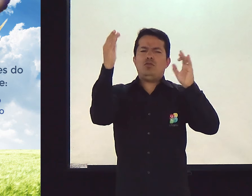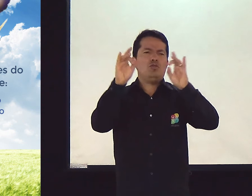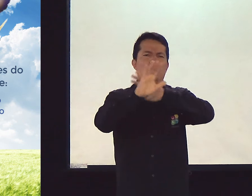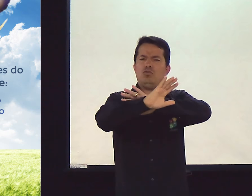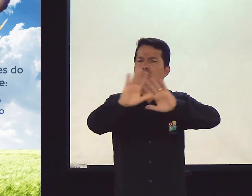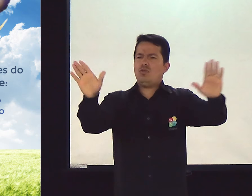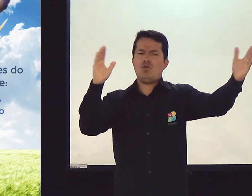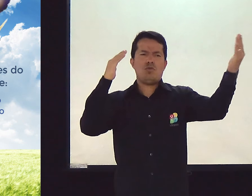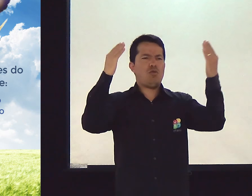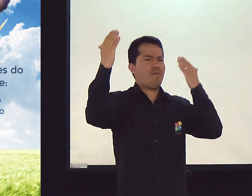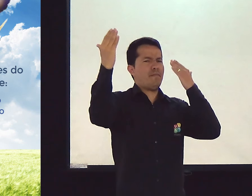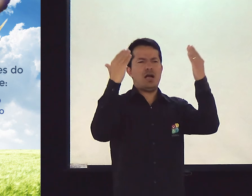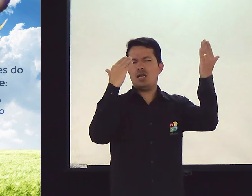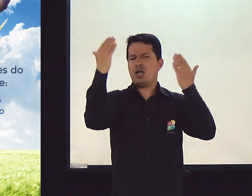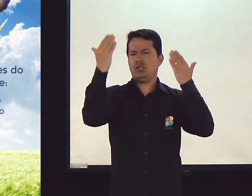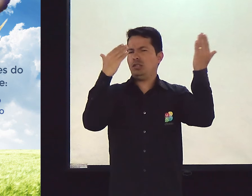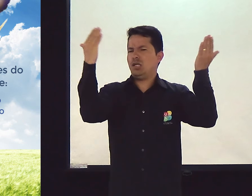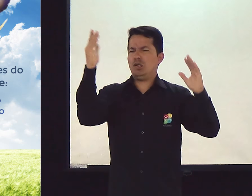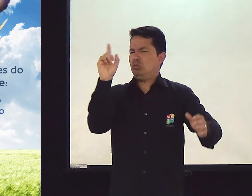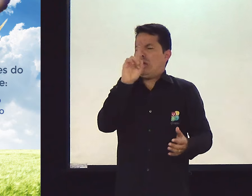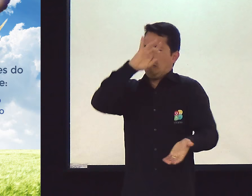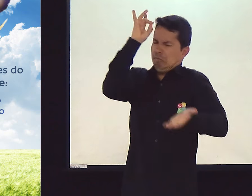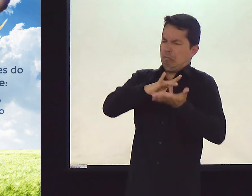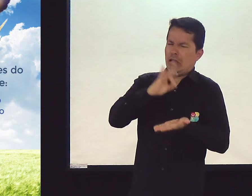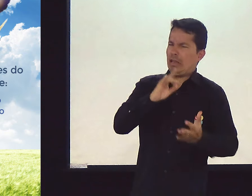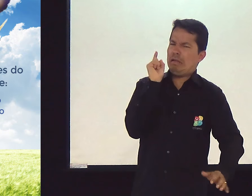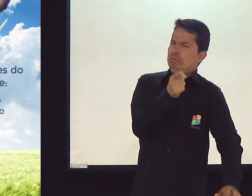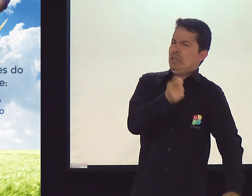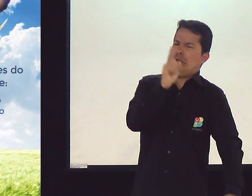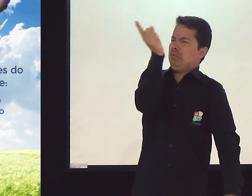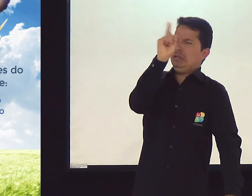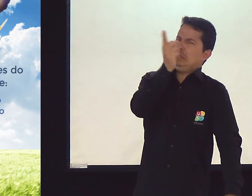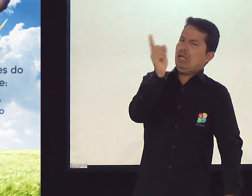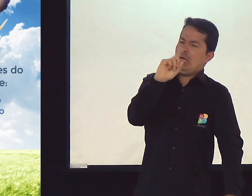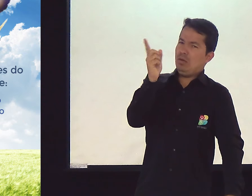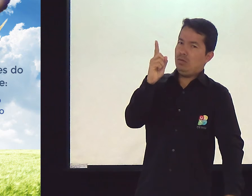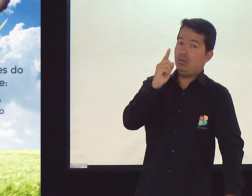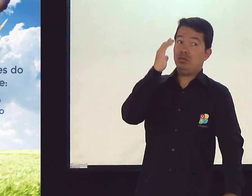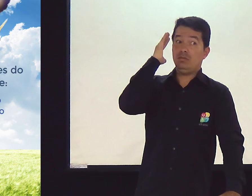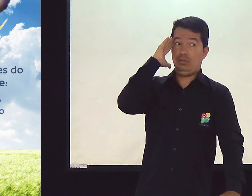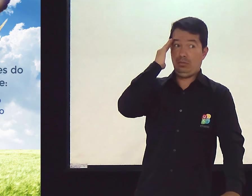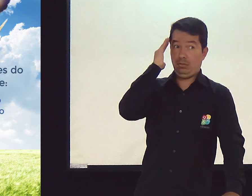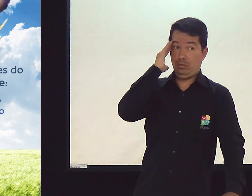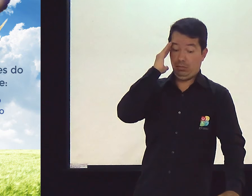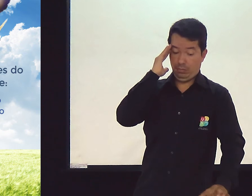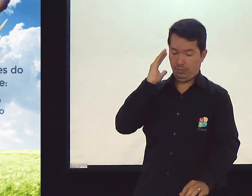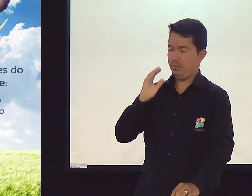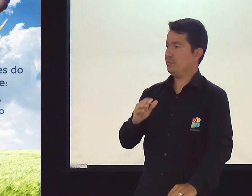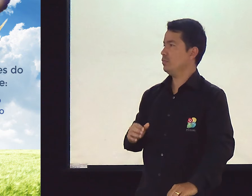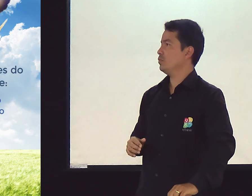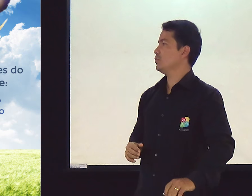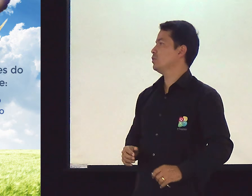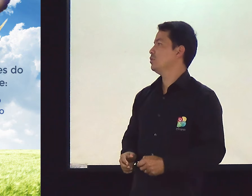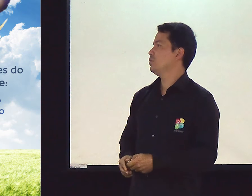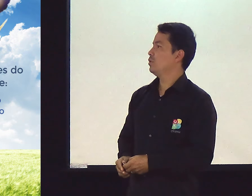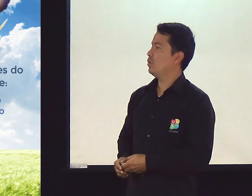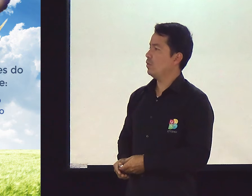anos. É só uma comparação. É só uma metáfora. Não quer dizer que vai passar esse tempo bem certinho. Não.